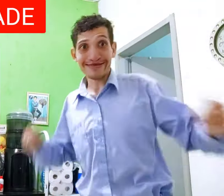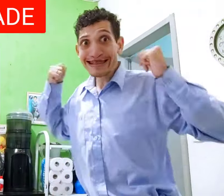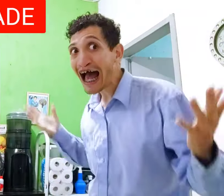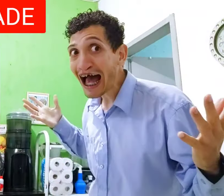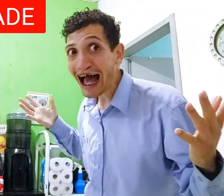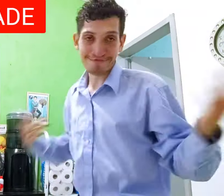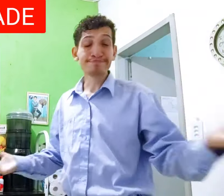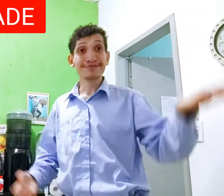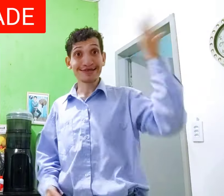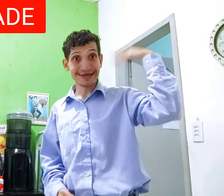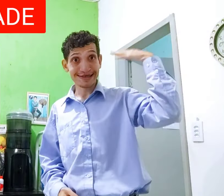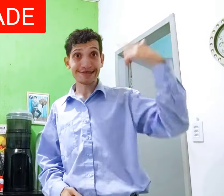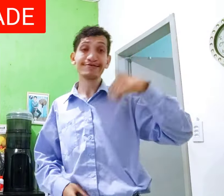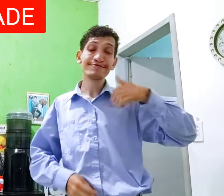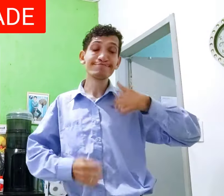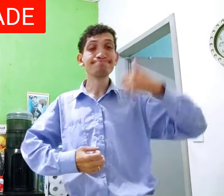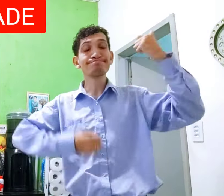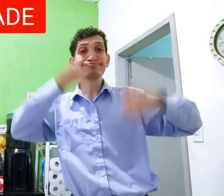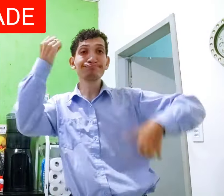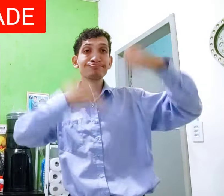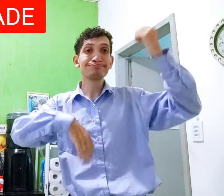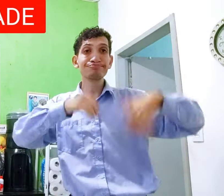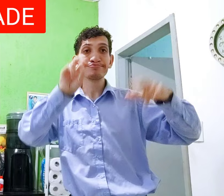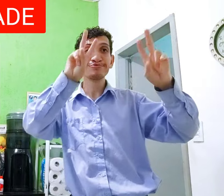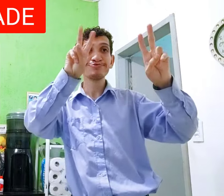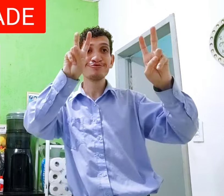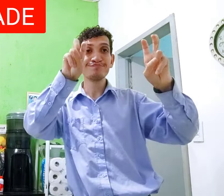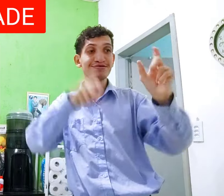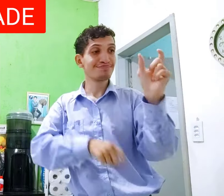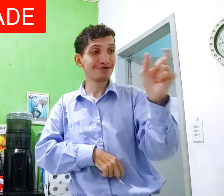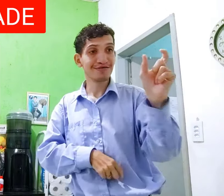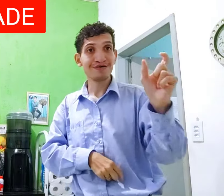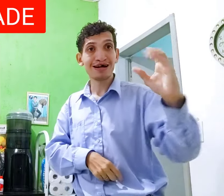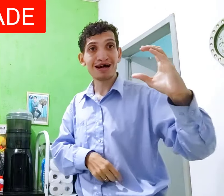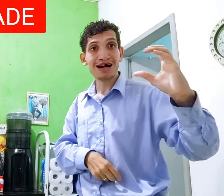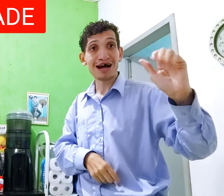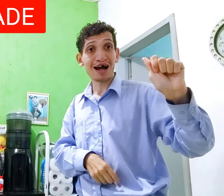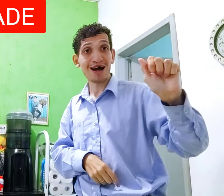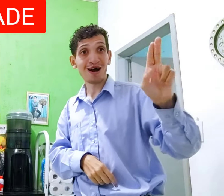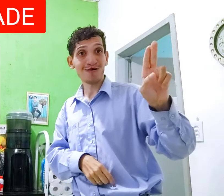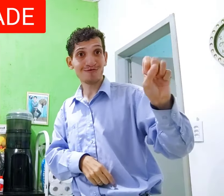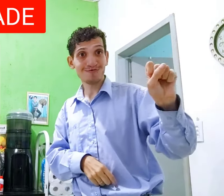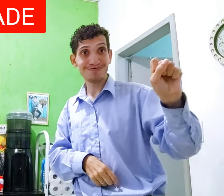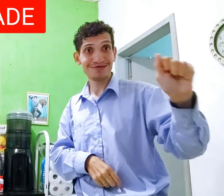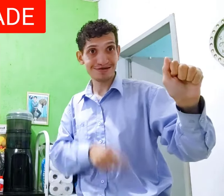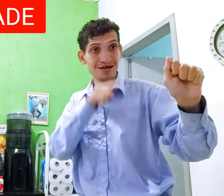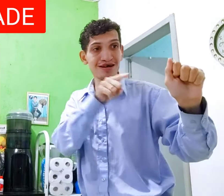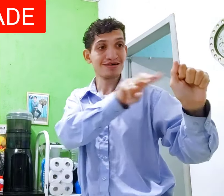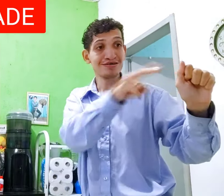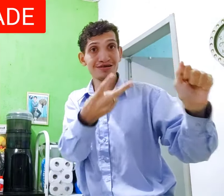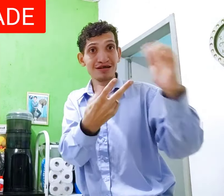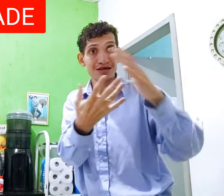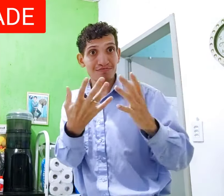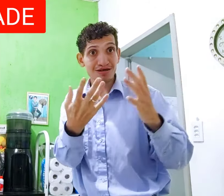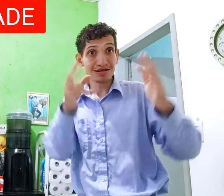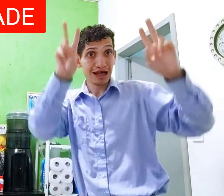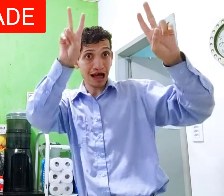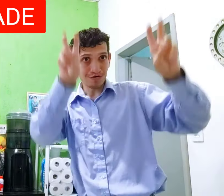TARATARATÁ TARATATARATÁ Antes, eu expliquei sobre a palavra AUSA Que